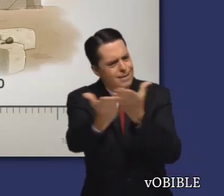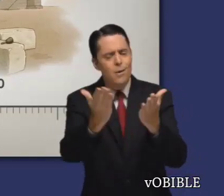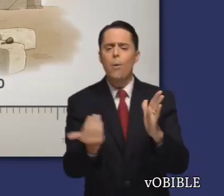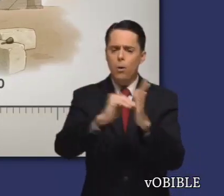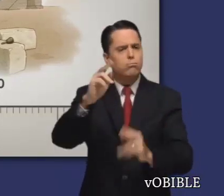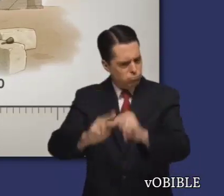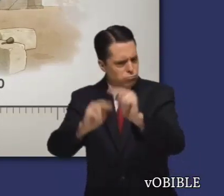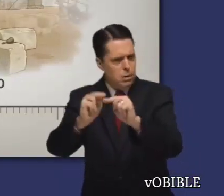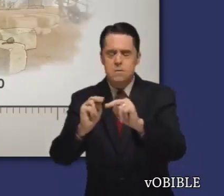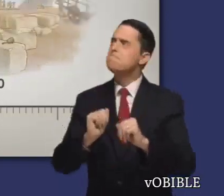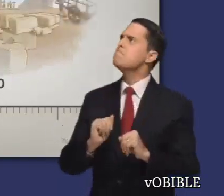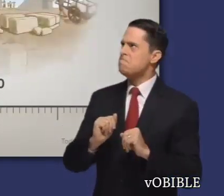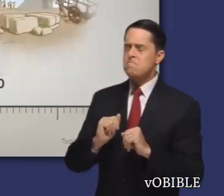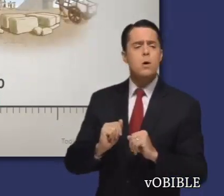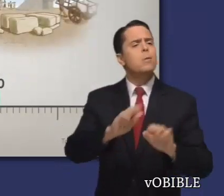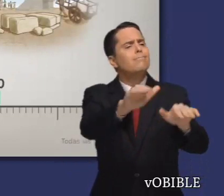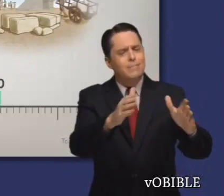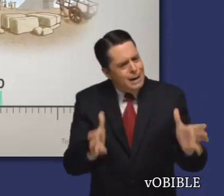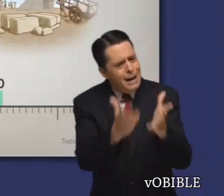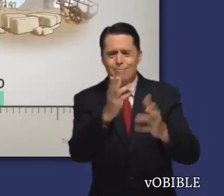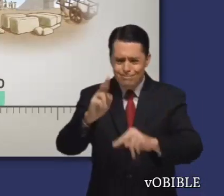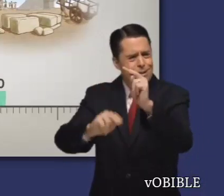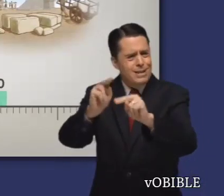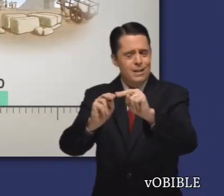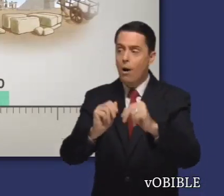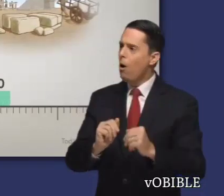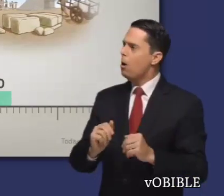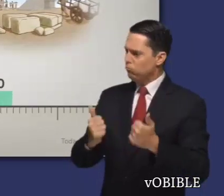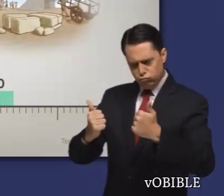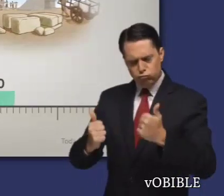Ageo para animar a los judíos a terminar la reconstrucción del templo.